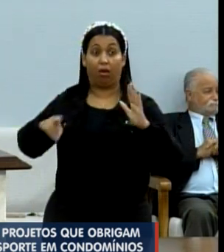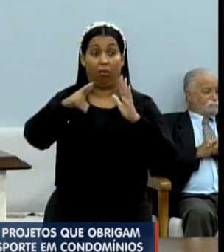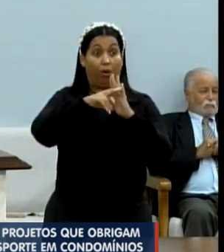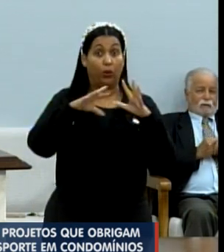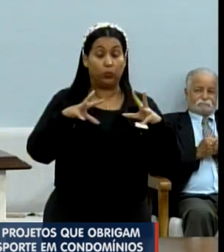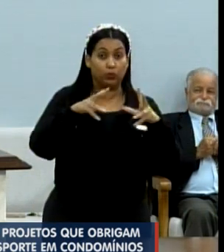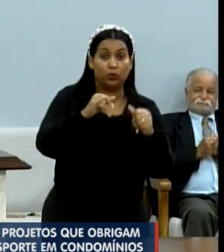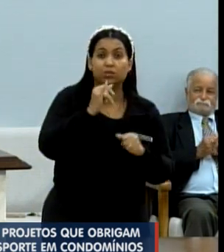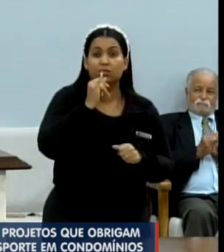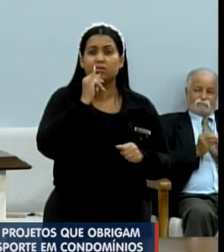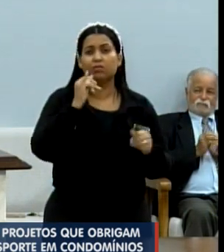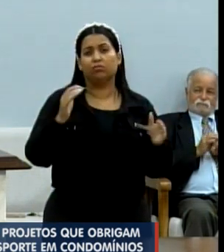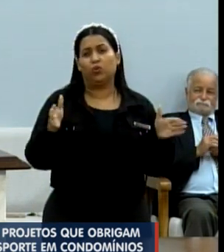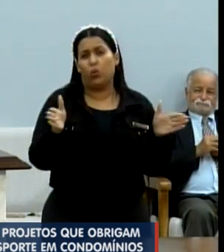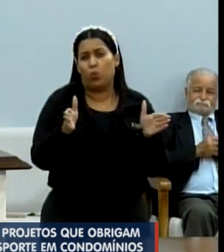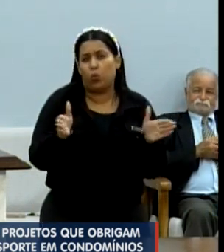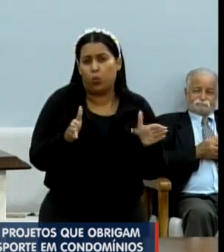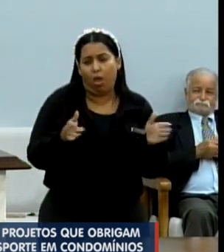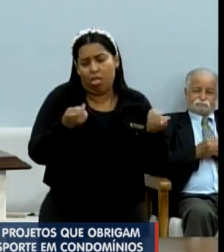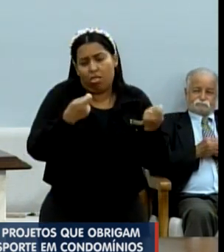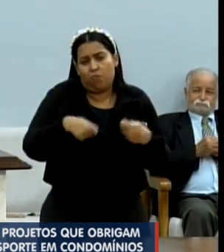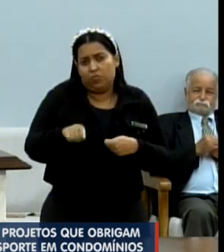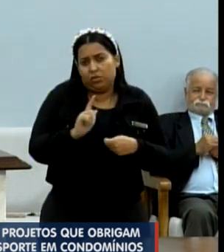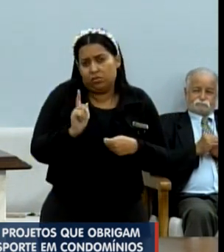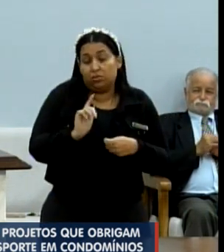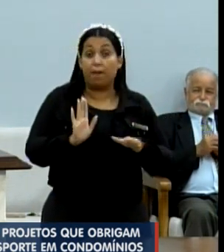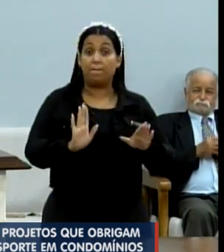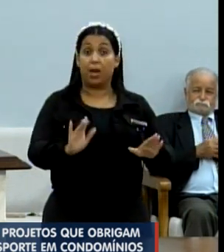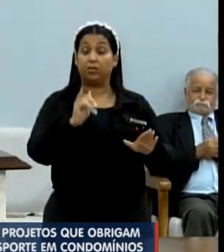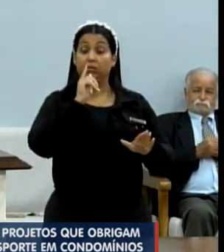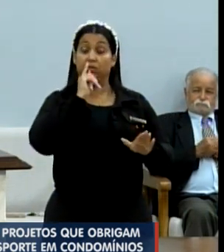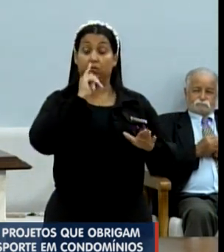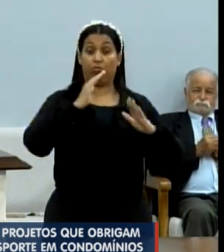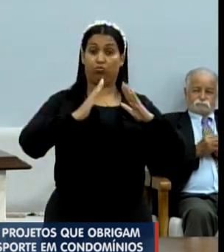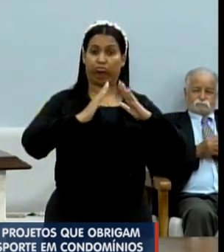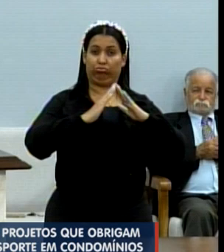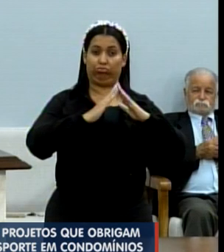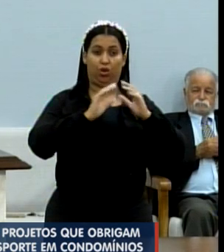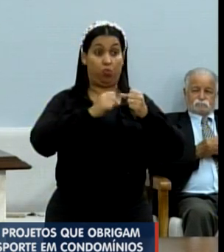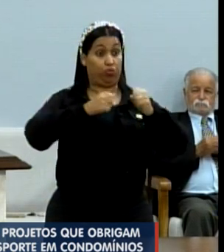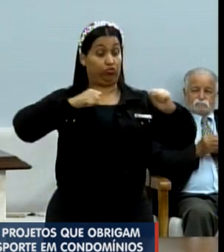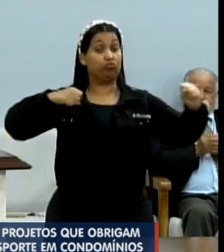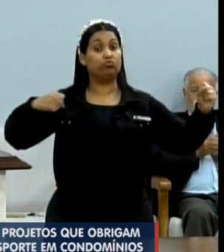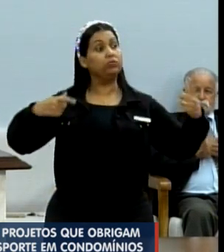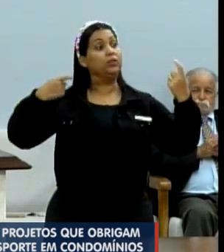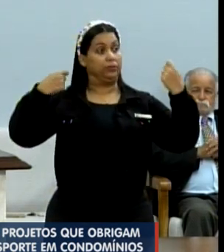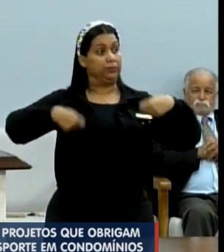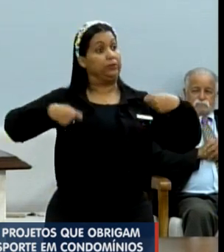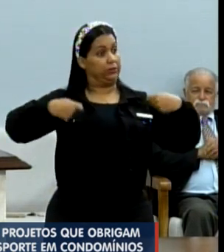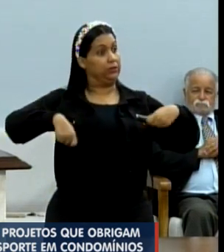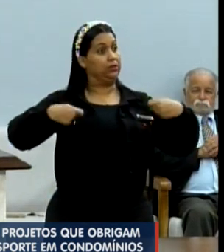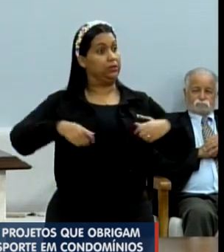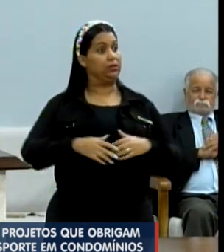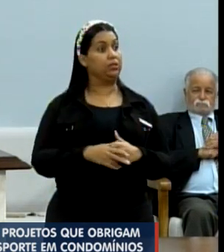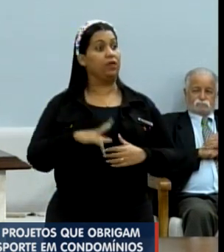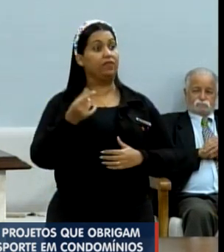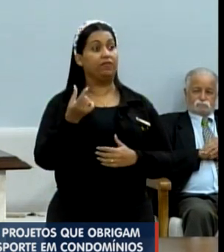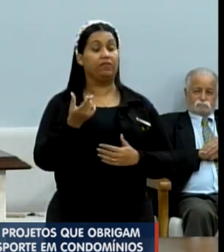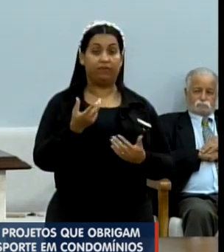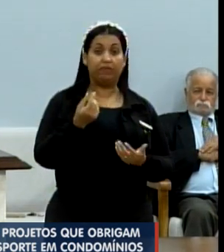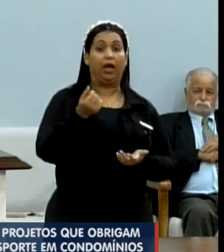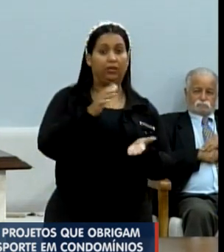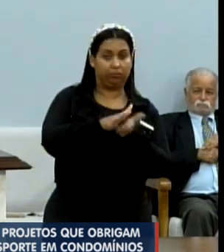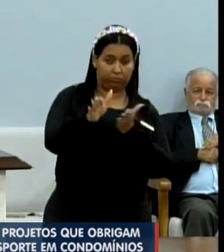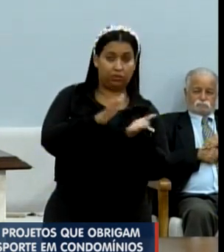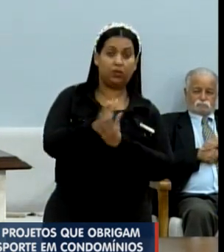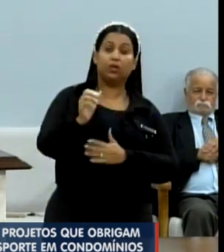condomínios menores, não há essa necessidade, mas condomínios maiores é necessário. Vai ter um gasto? Vai ter um